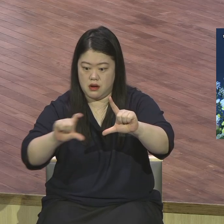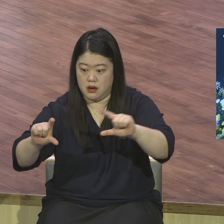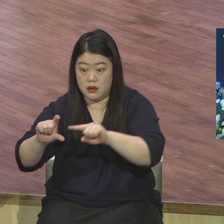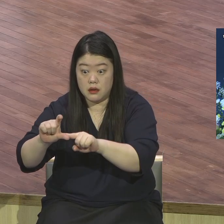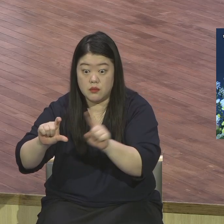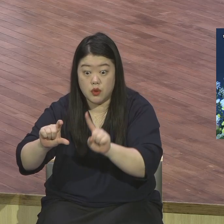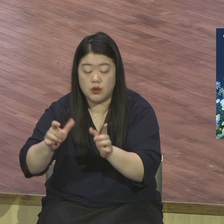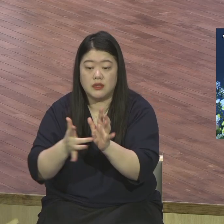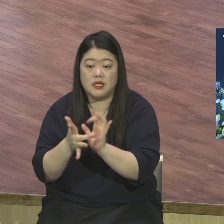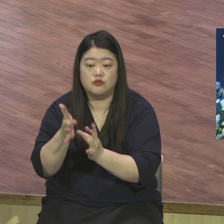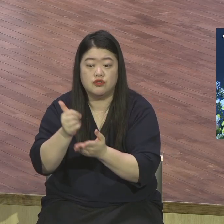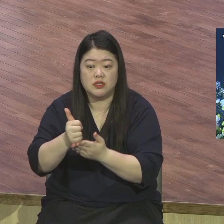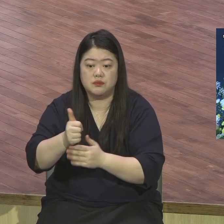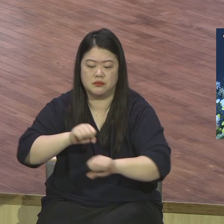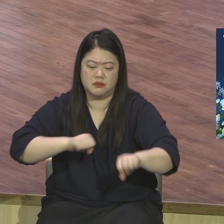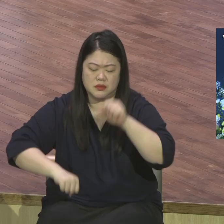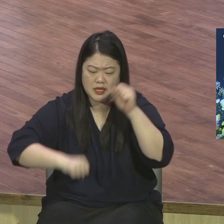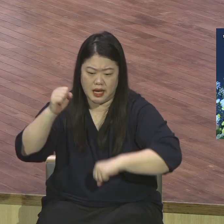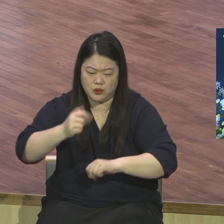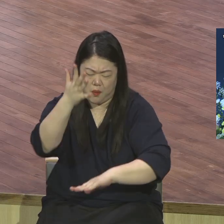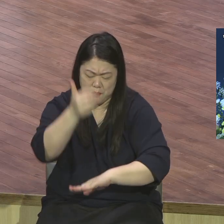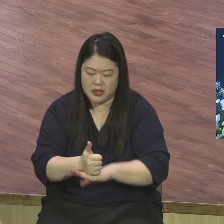거의 여기에 다 채워져 있어요